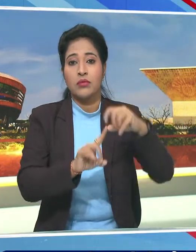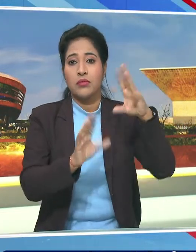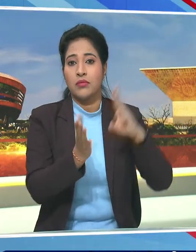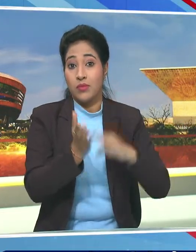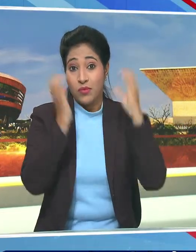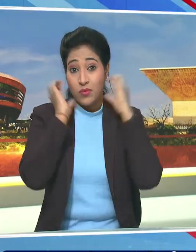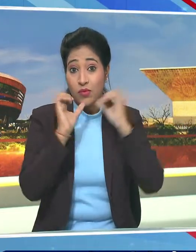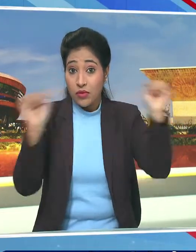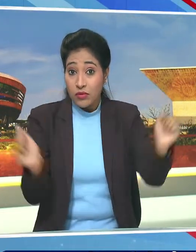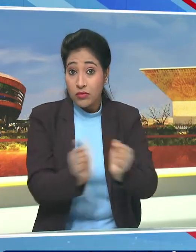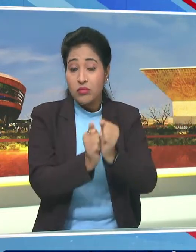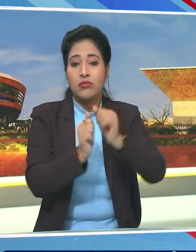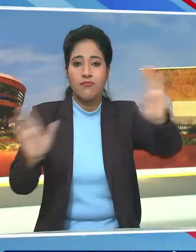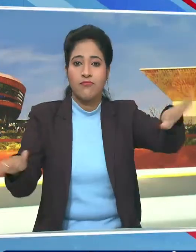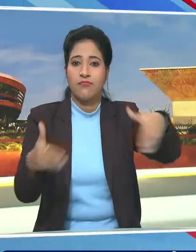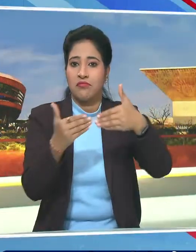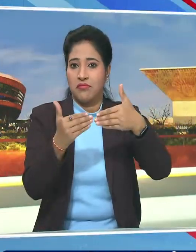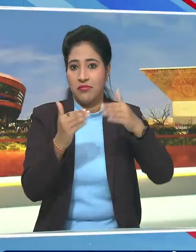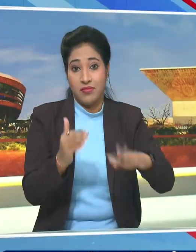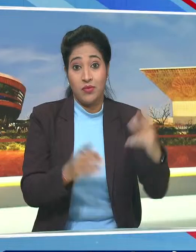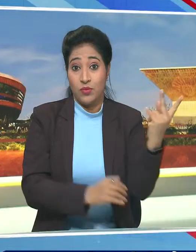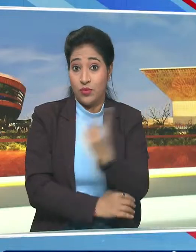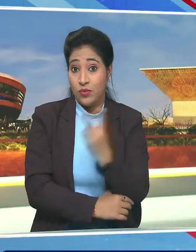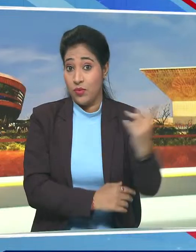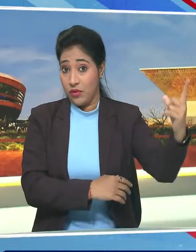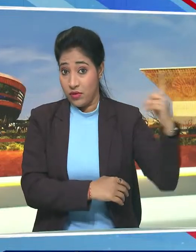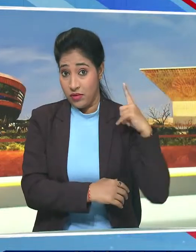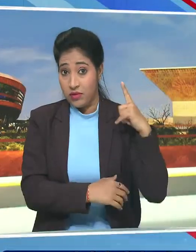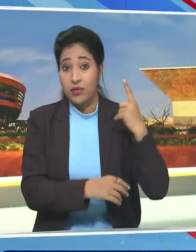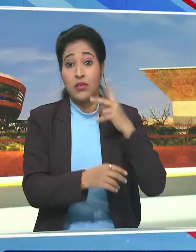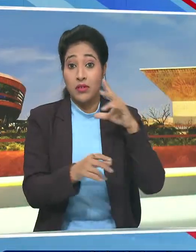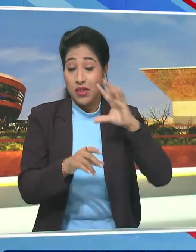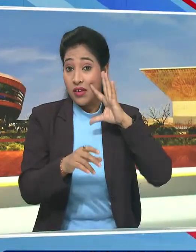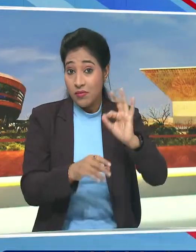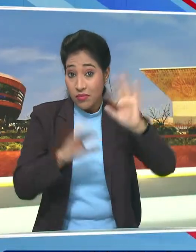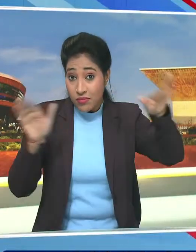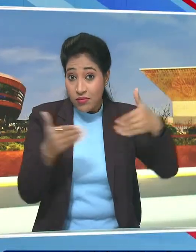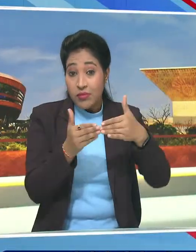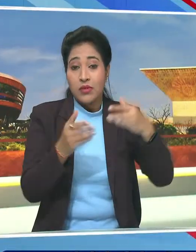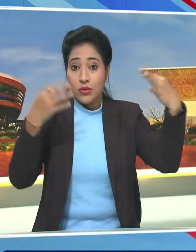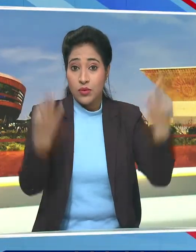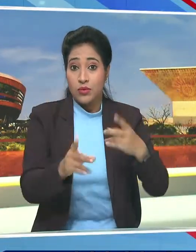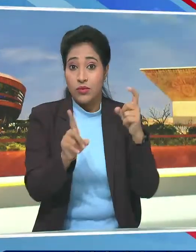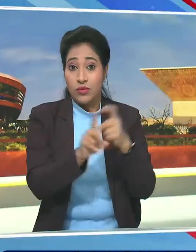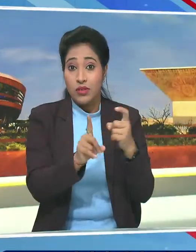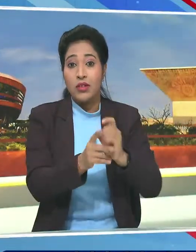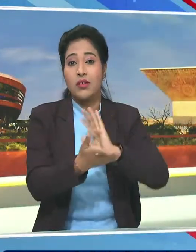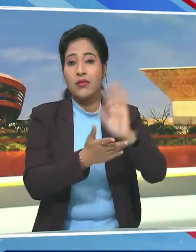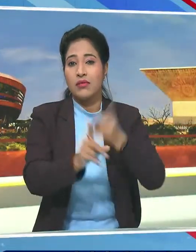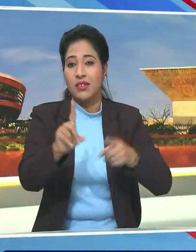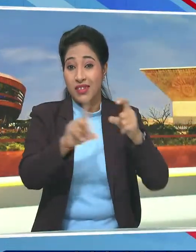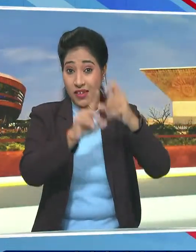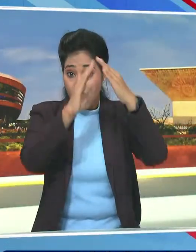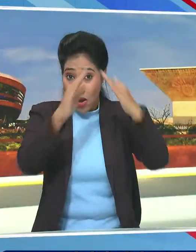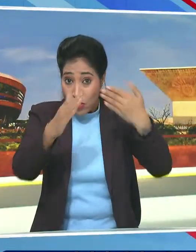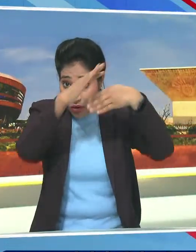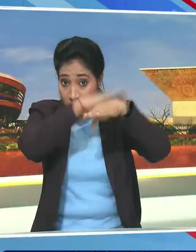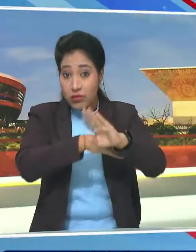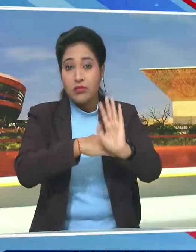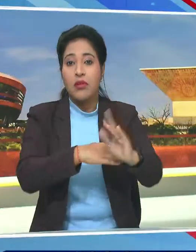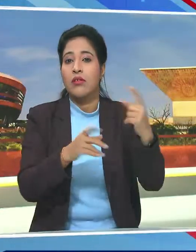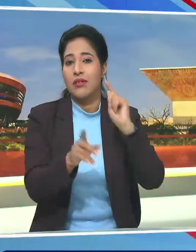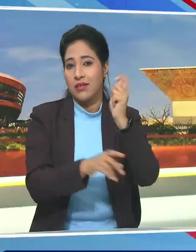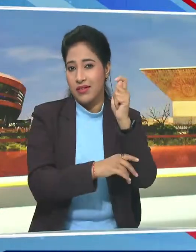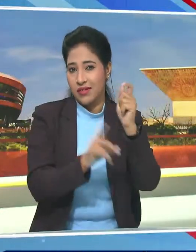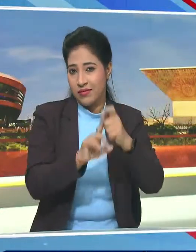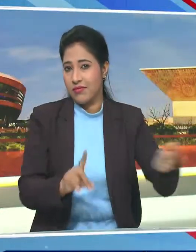मूदी के साथ यूपक्षय मुलाकात की दोनों ही नेताओ के बीच ये मलाकात नई दिल्ली सित हैदराबाद हाउस में हुई किनिया के